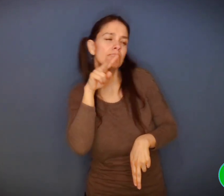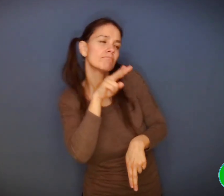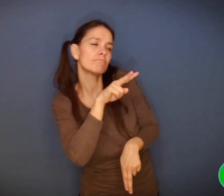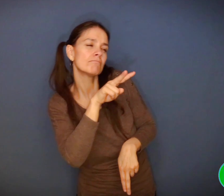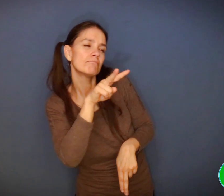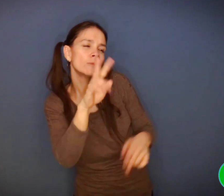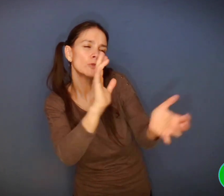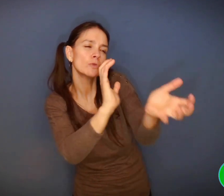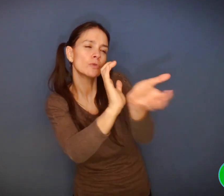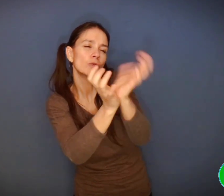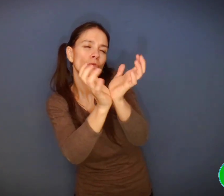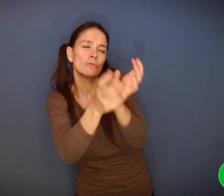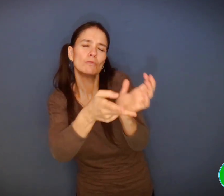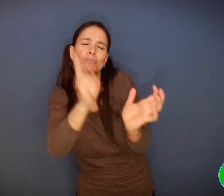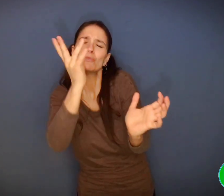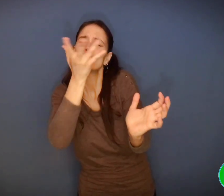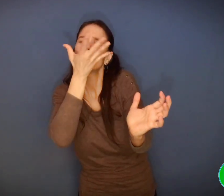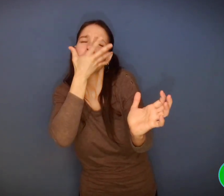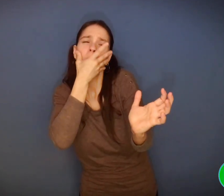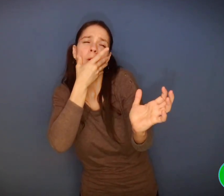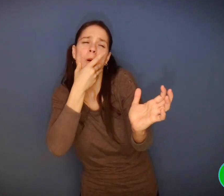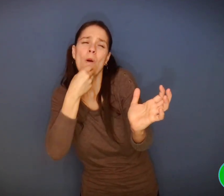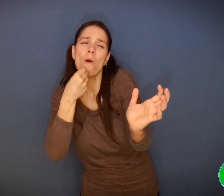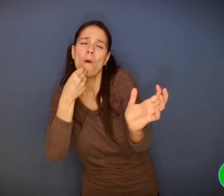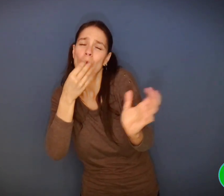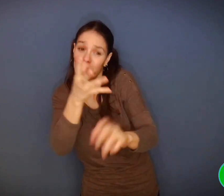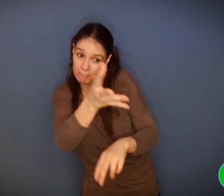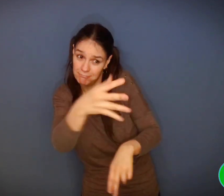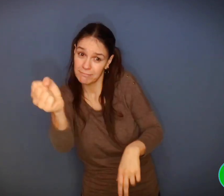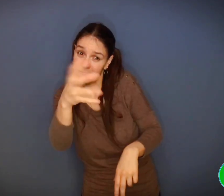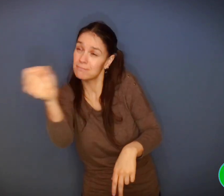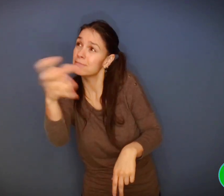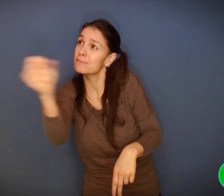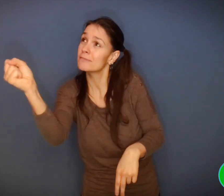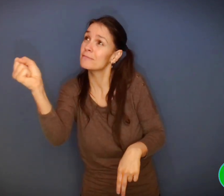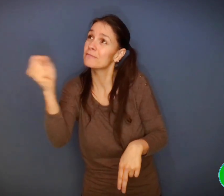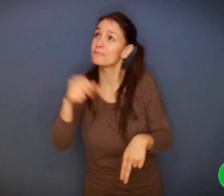« Choisis les plus beaux pour toi et tes chevraux ! » répond Félicien.